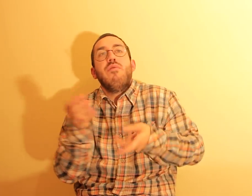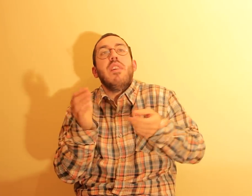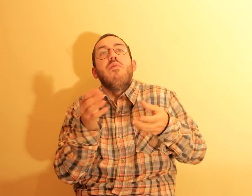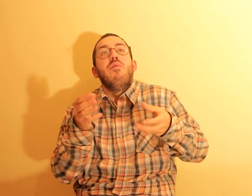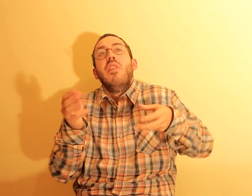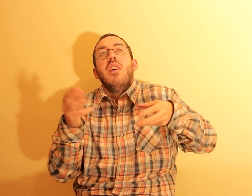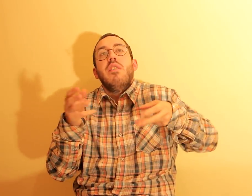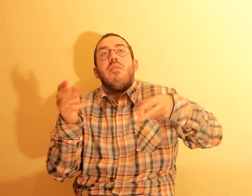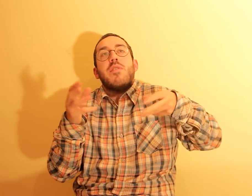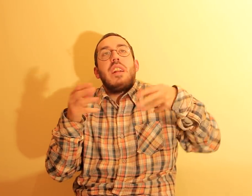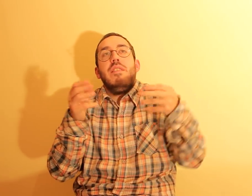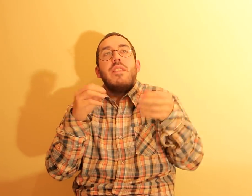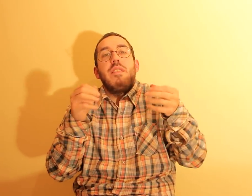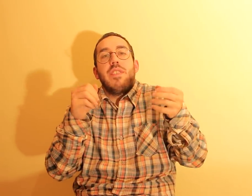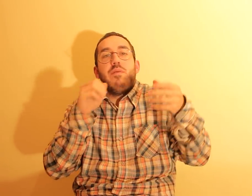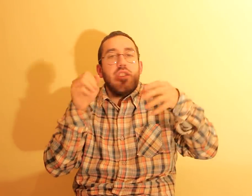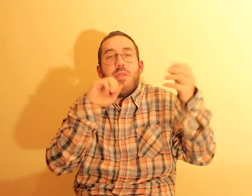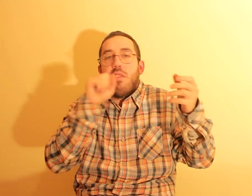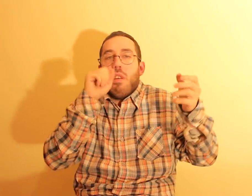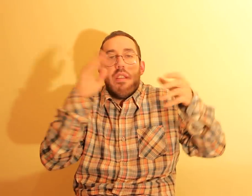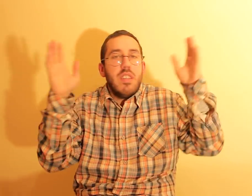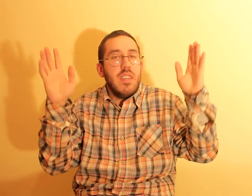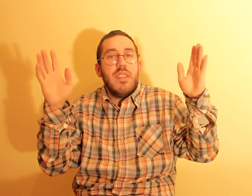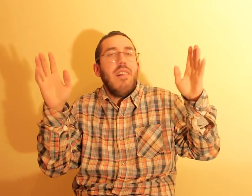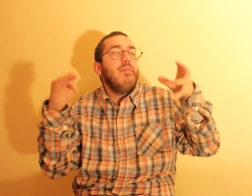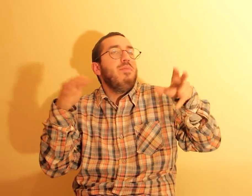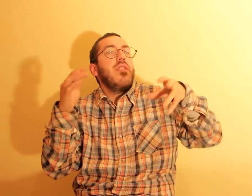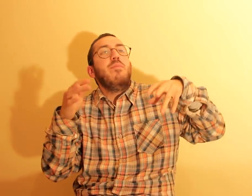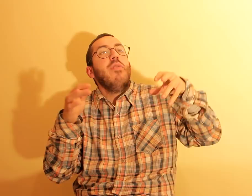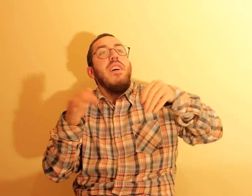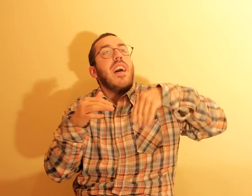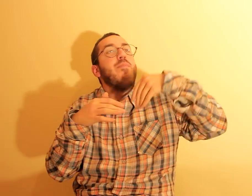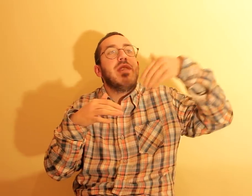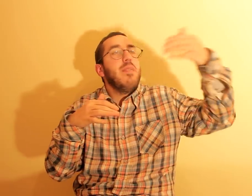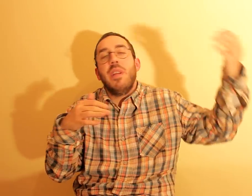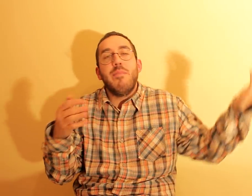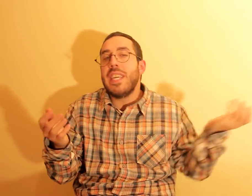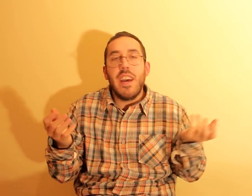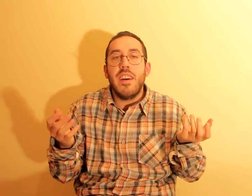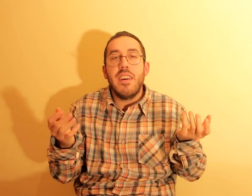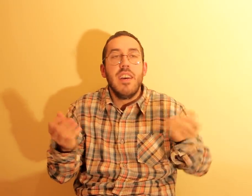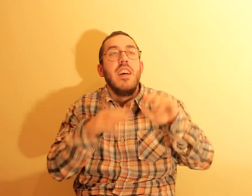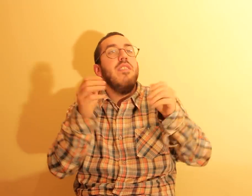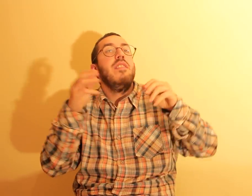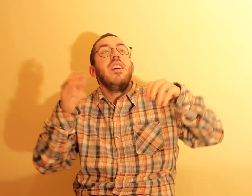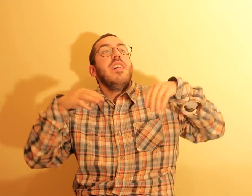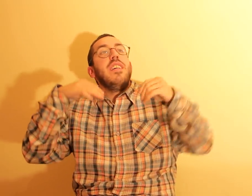não digo, começar a fazer coisas, maradaralá, assim, não, mas, por exemplo, dar um passeio pela manhã, ir